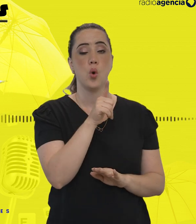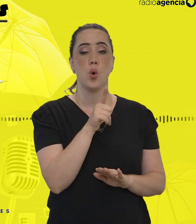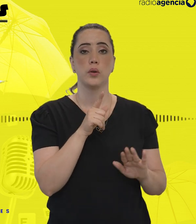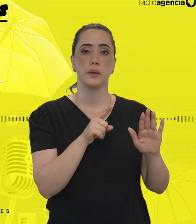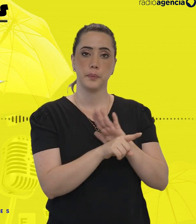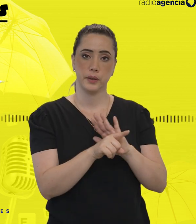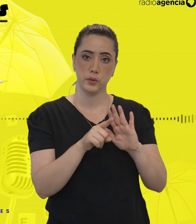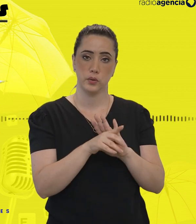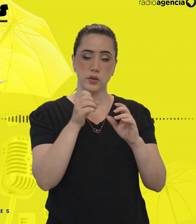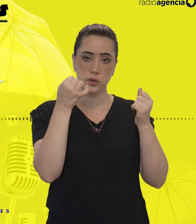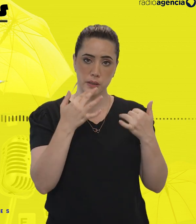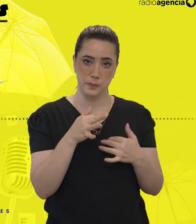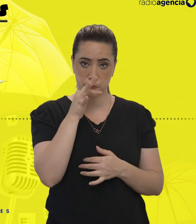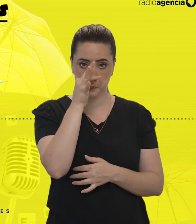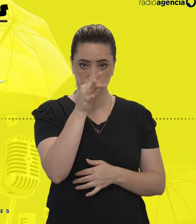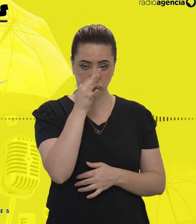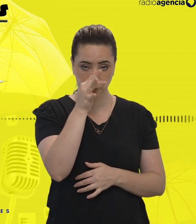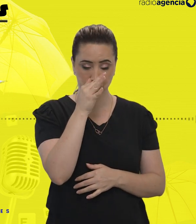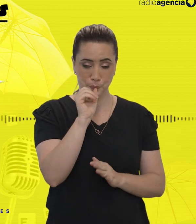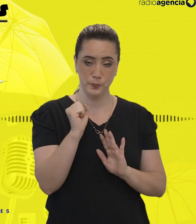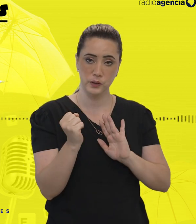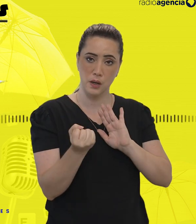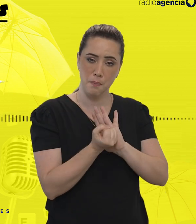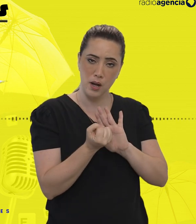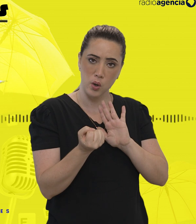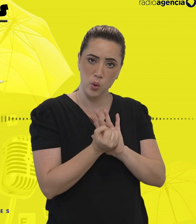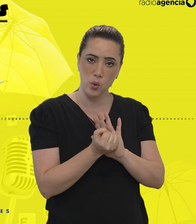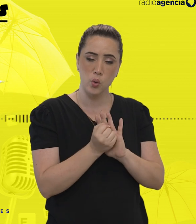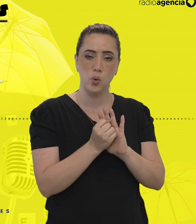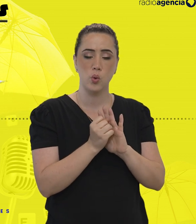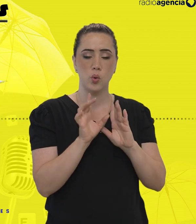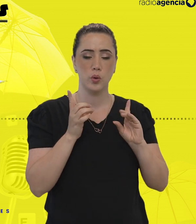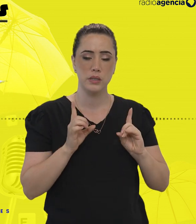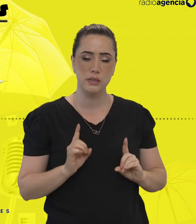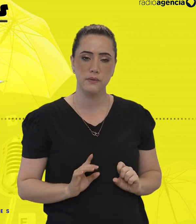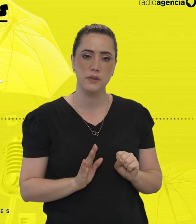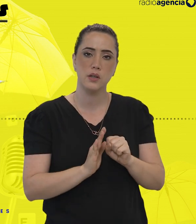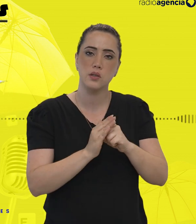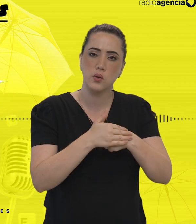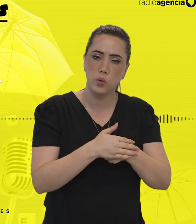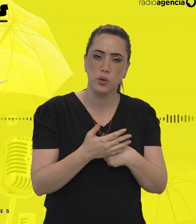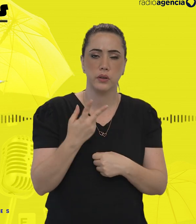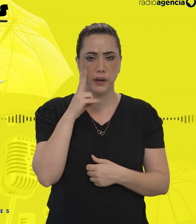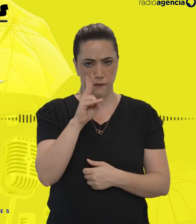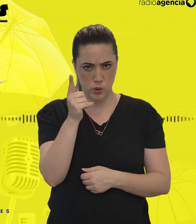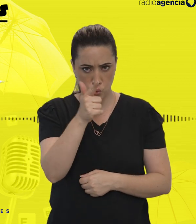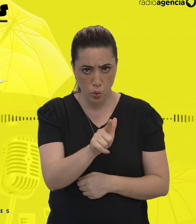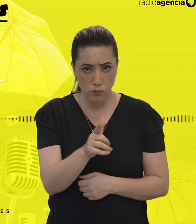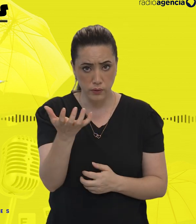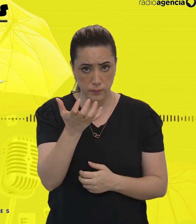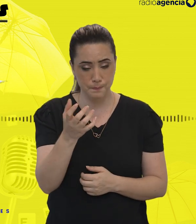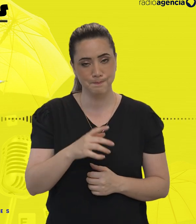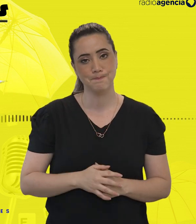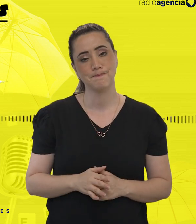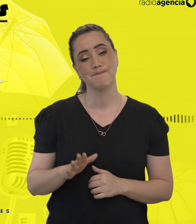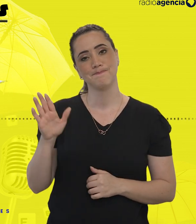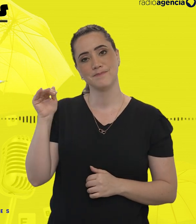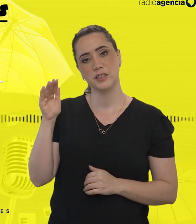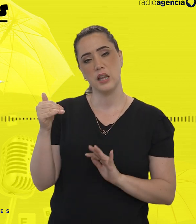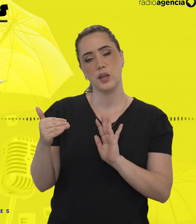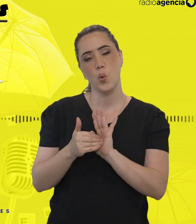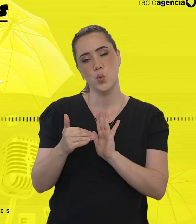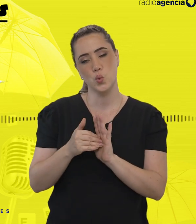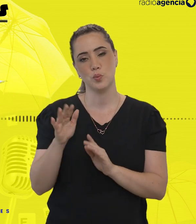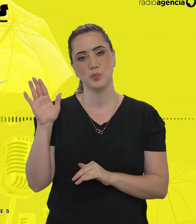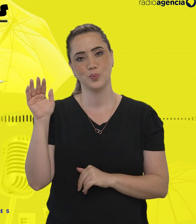girassol, símbolo das deficiências ocultas lá no terceiro episódio da primeira temporada. Que tal rever? Então é isso. Até o último